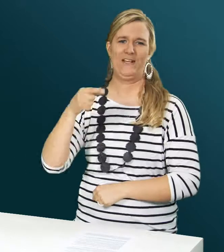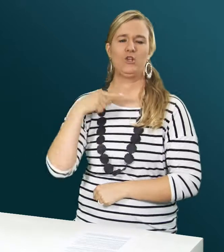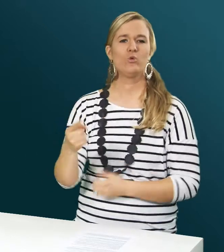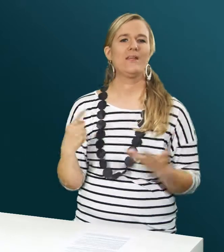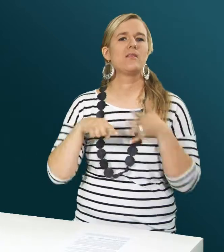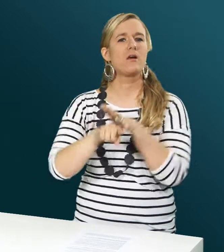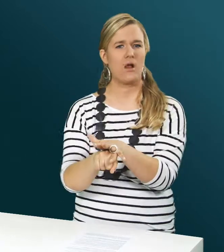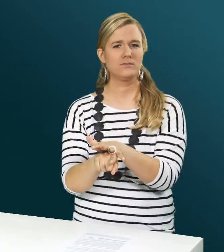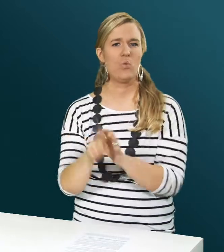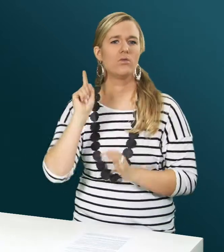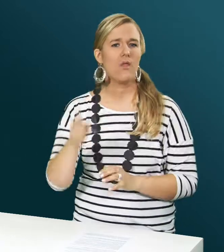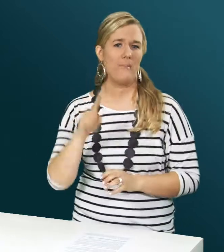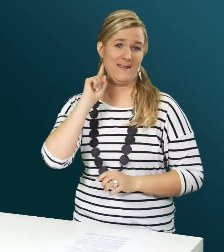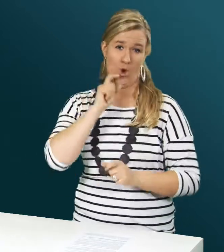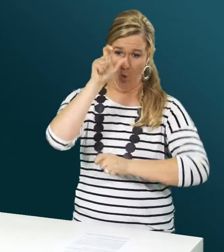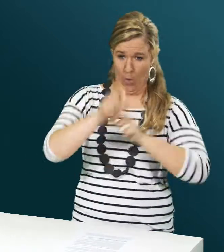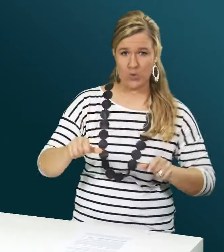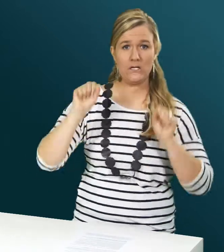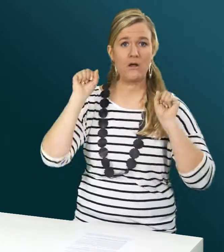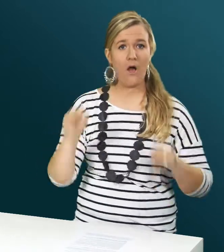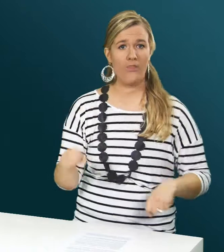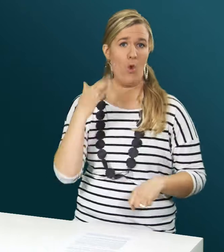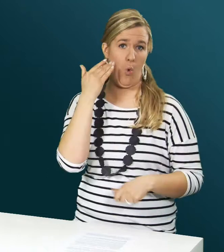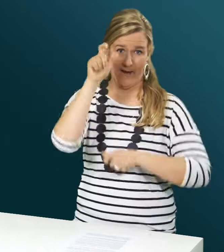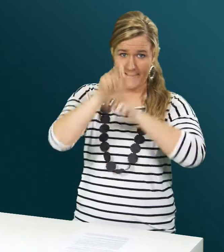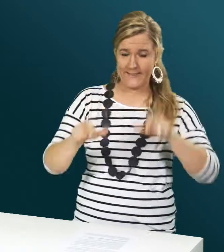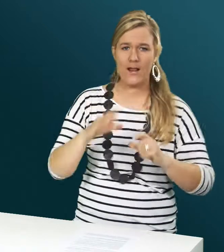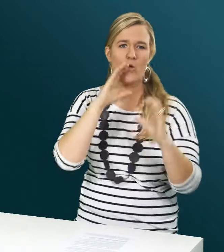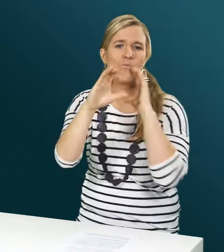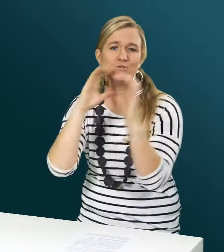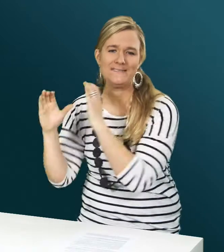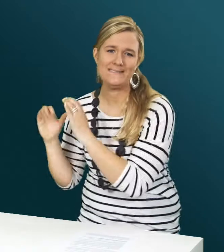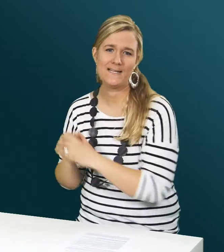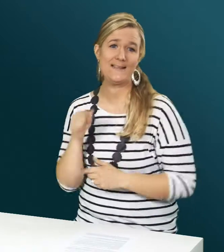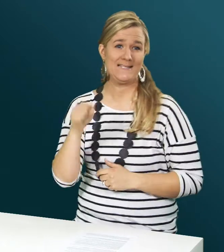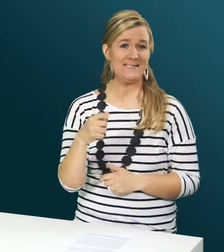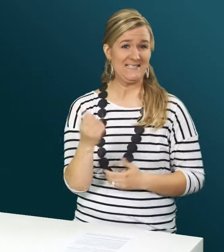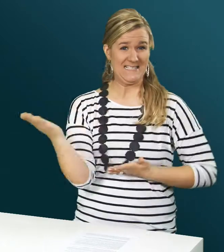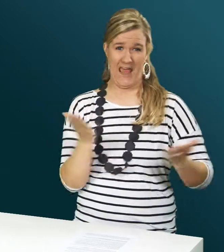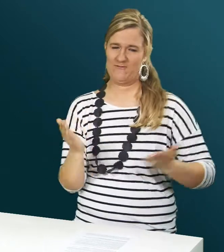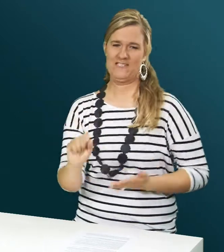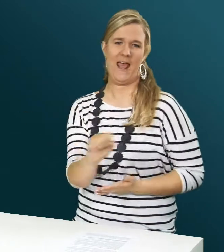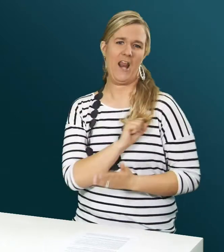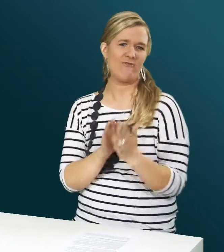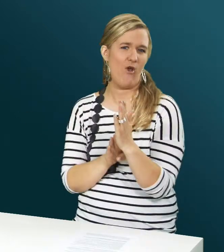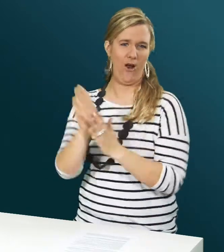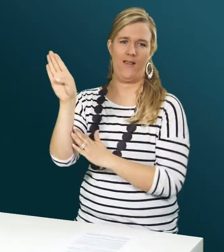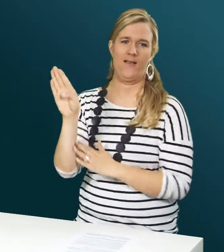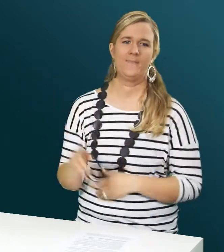beruflichen Inhalt. Dies ist wichtig für die Integration, damit Gehörlose mit Hörenden kommunizieren können. Dieser Service ist